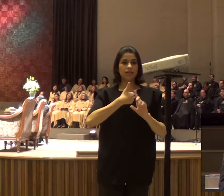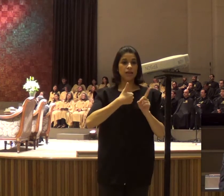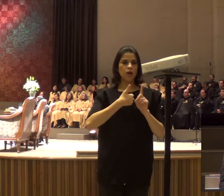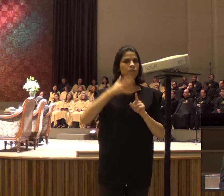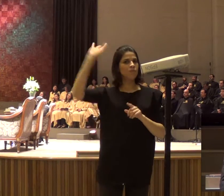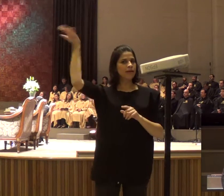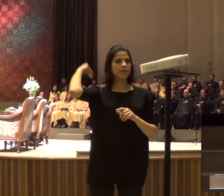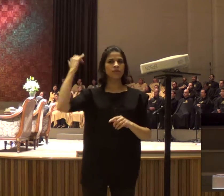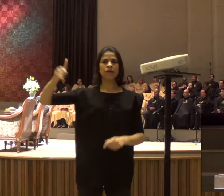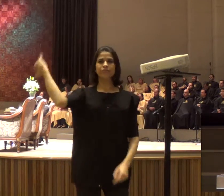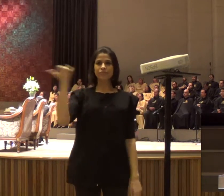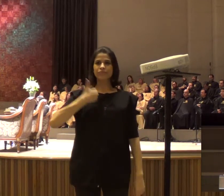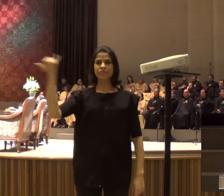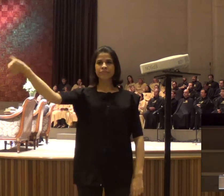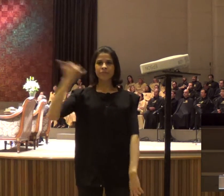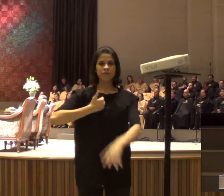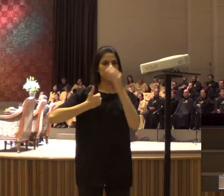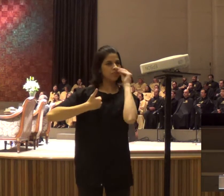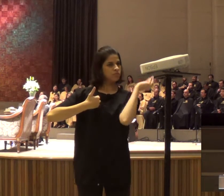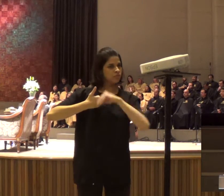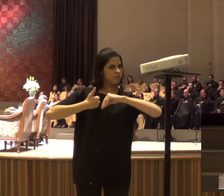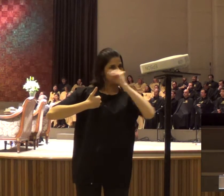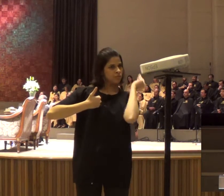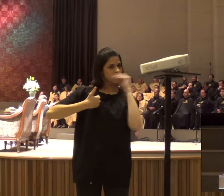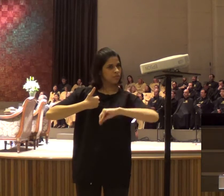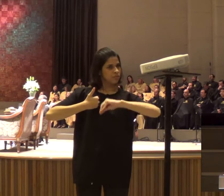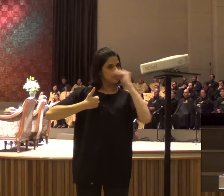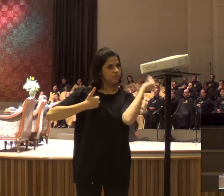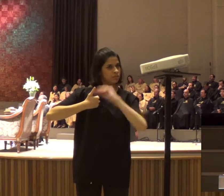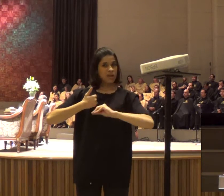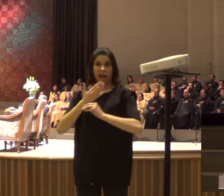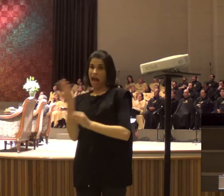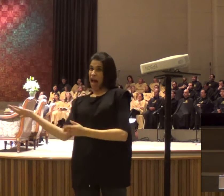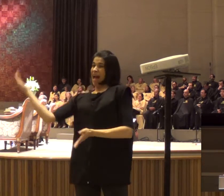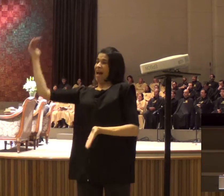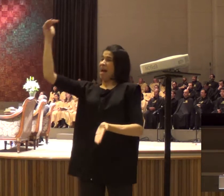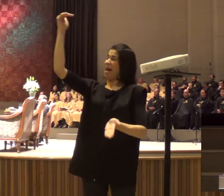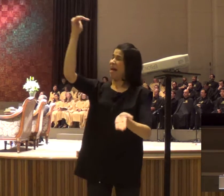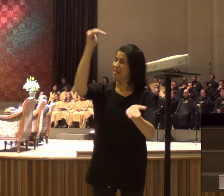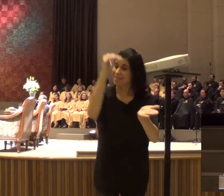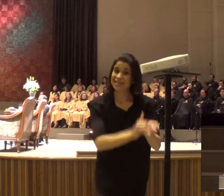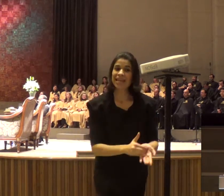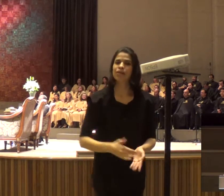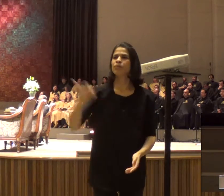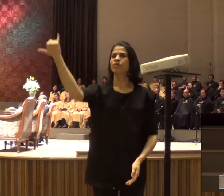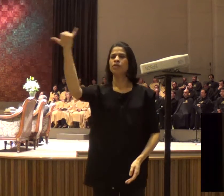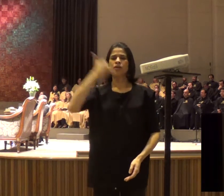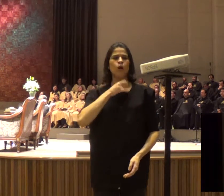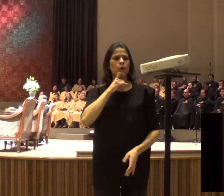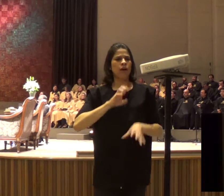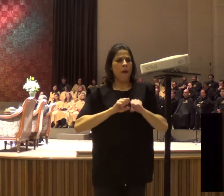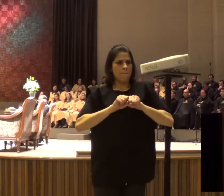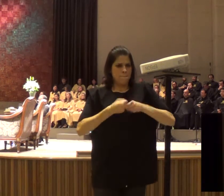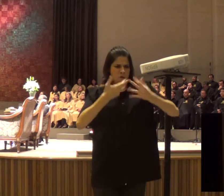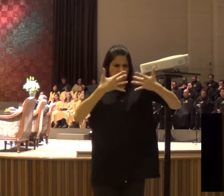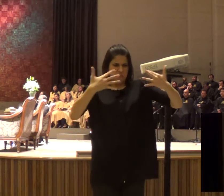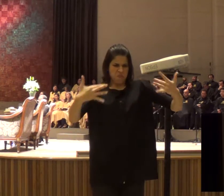eu não tenho dúvida disso, porque um pai, não manda recado, ele fala,